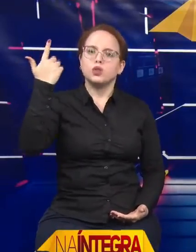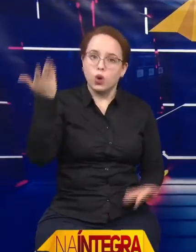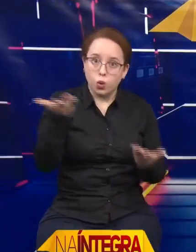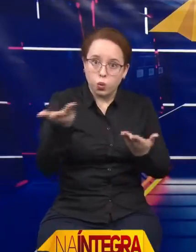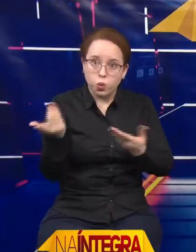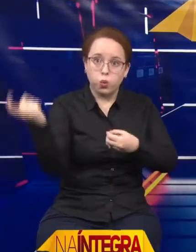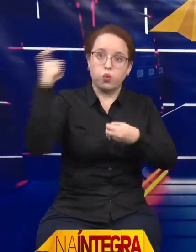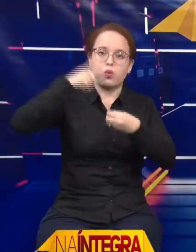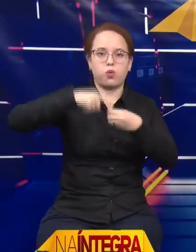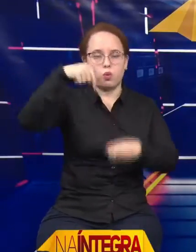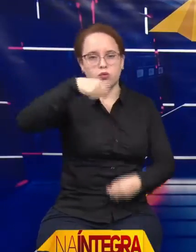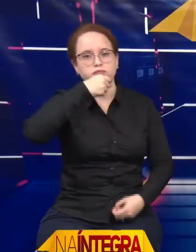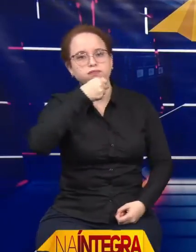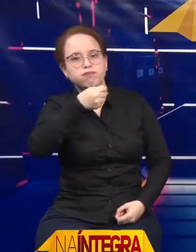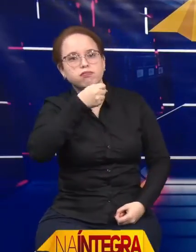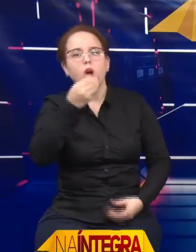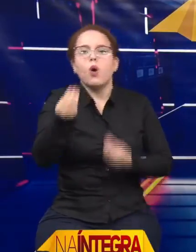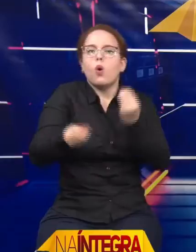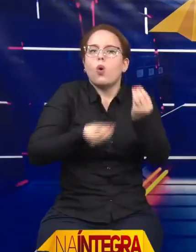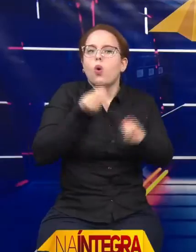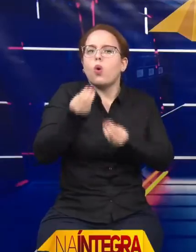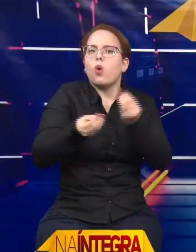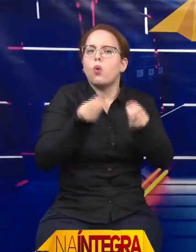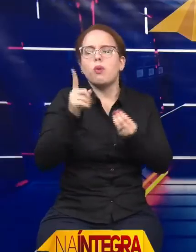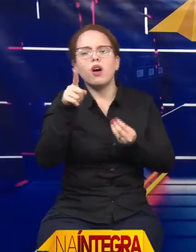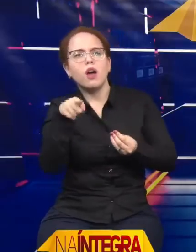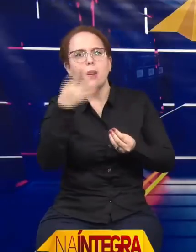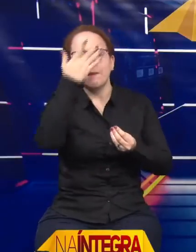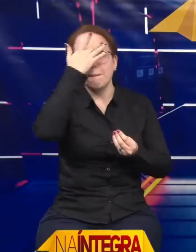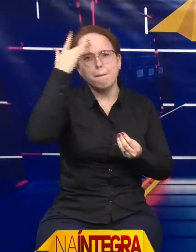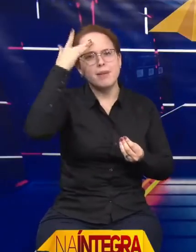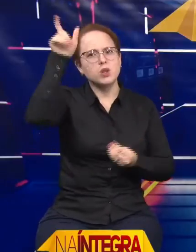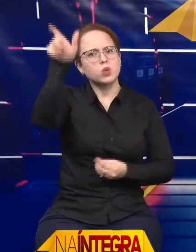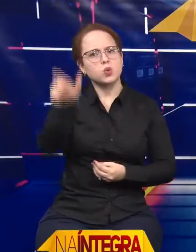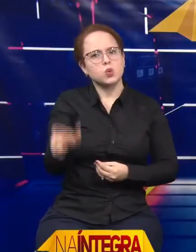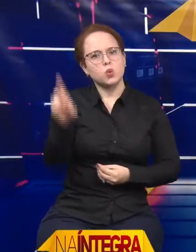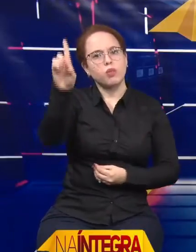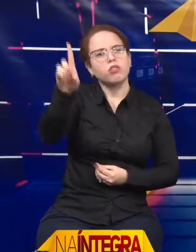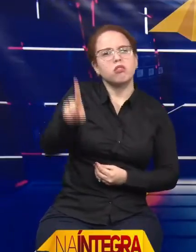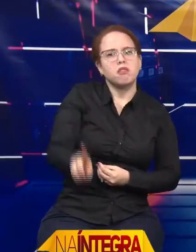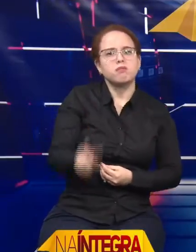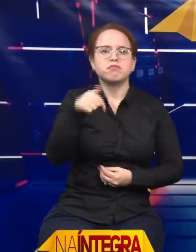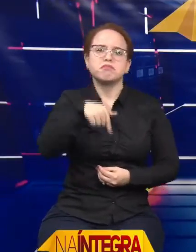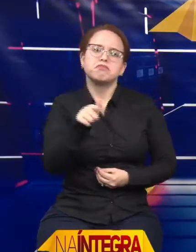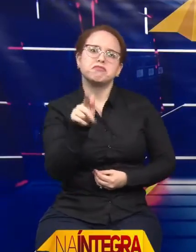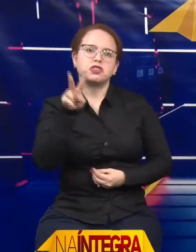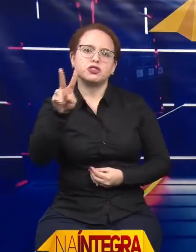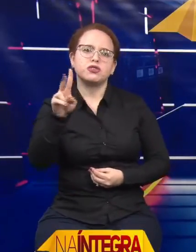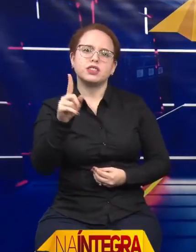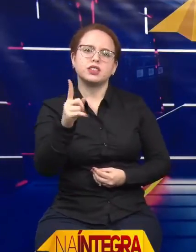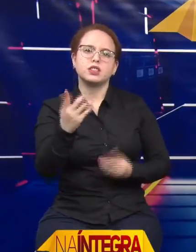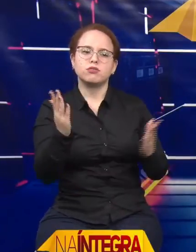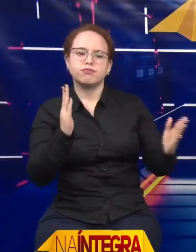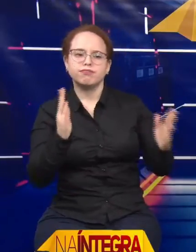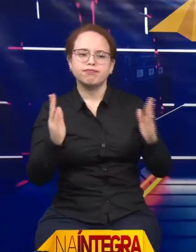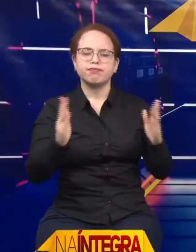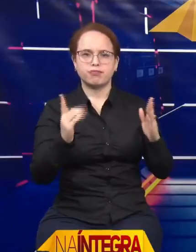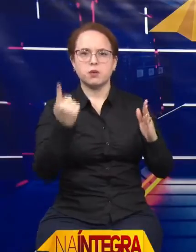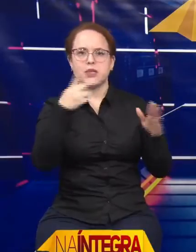mundo dos excepcionais, no dia-a-dia dos excepcionais em Governador Valadares, já que a gente falou tanto sobre esse tema aqui na última vez que você nos